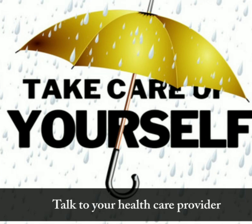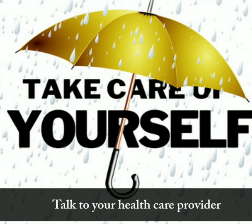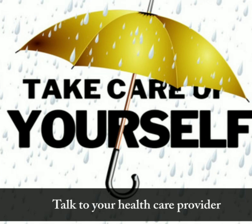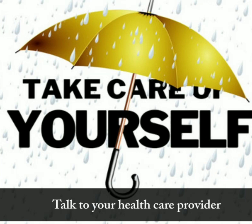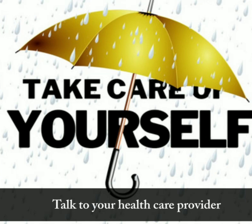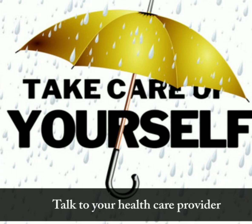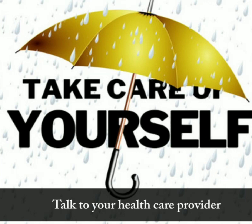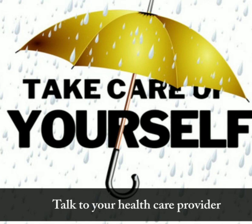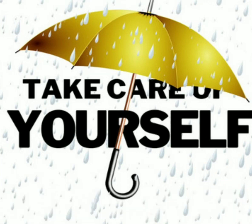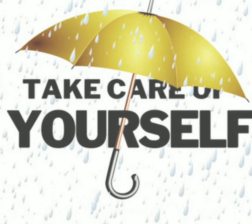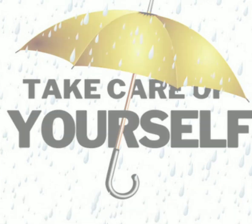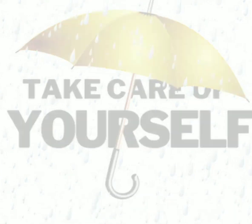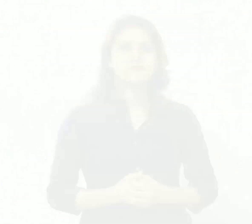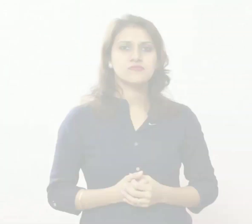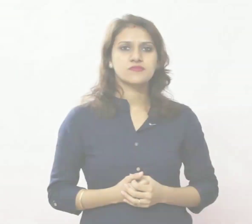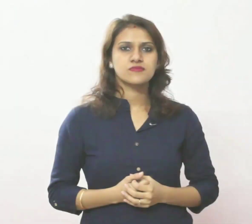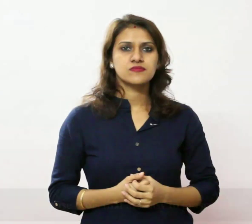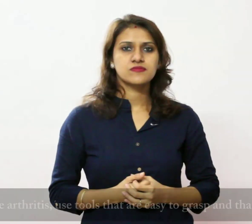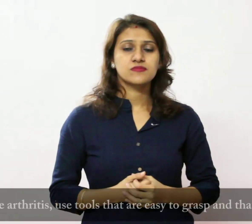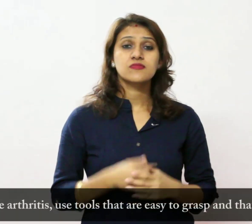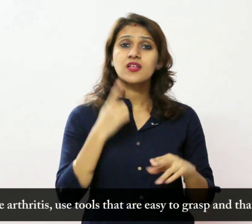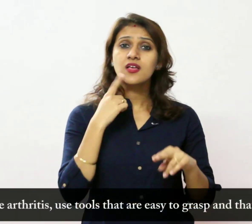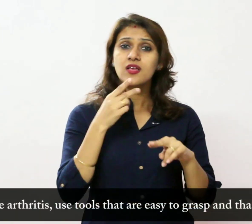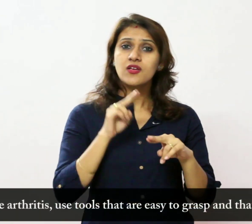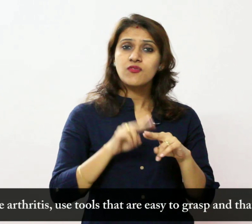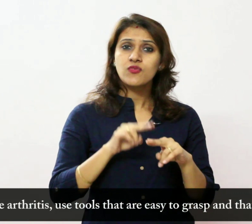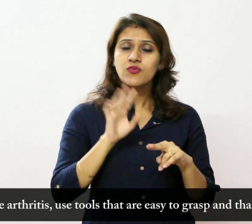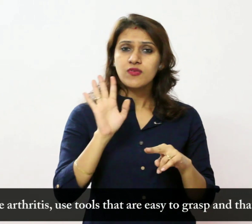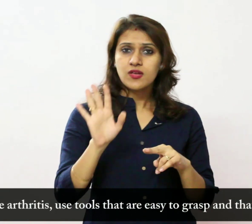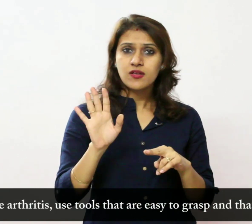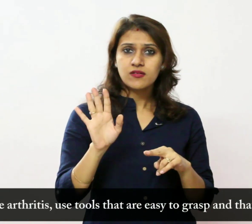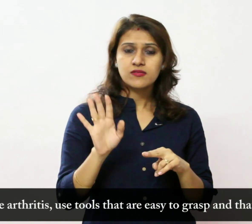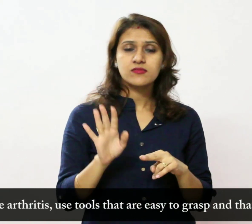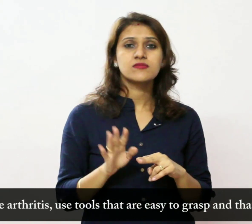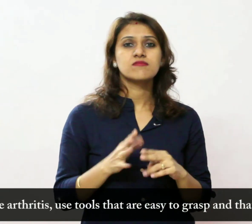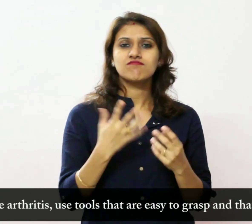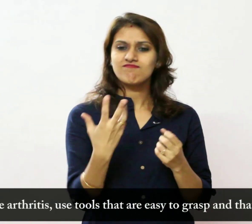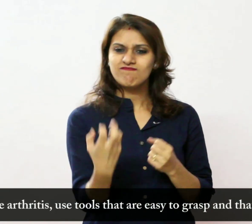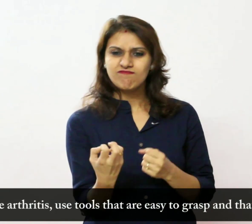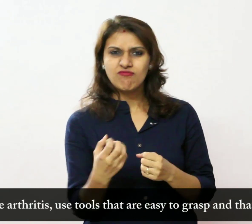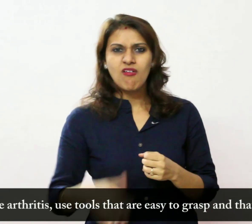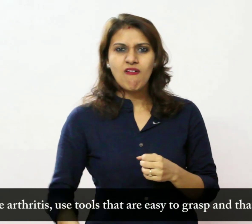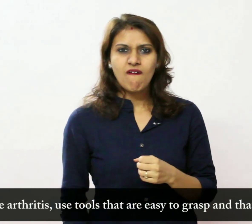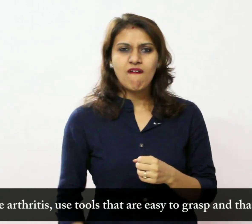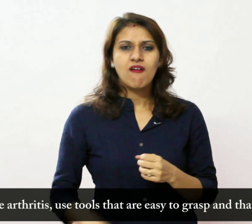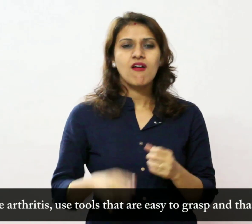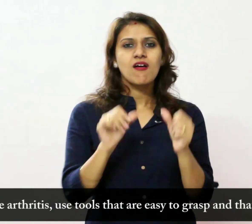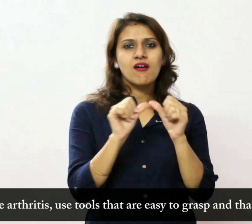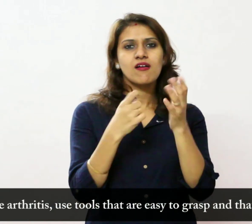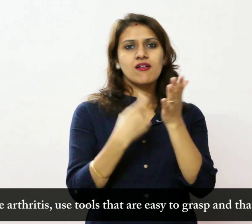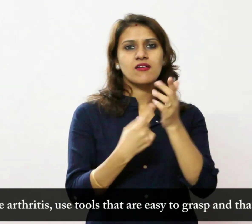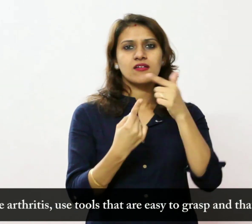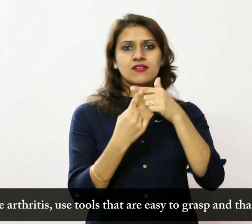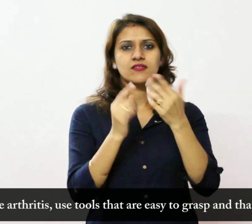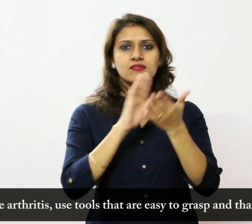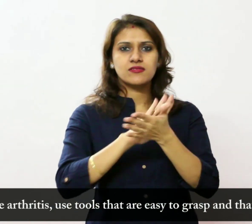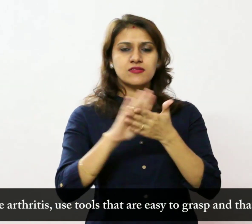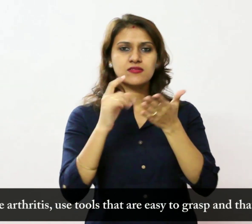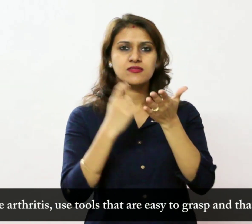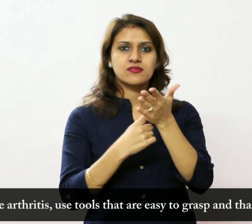यदि आपको गठिया है तो ऐसे उपकर्णों का उपियोग करें जो आसानी से समझ में आ सकें